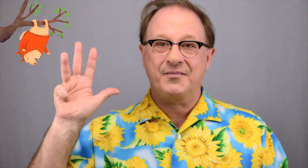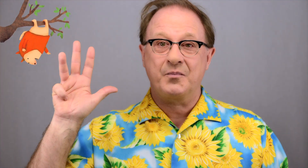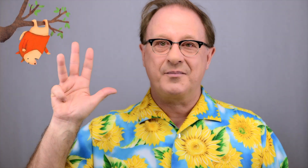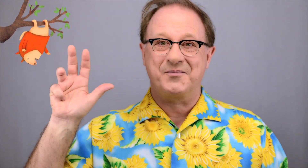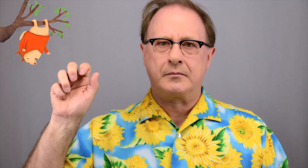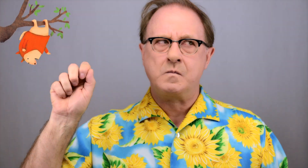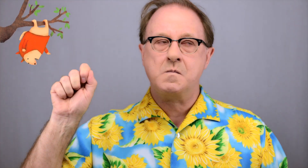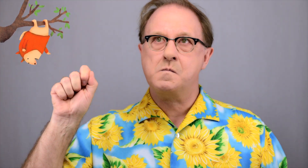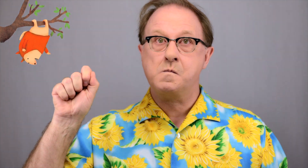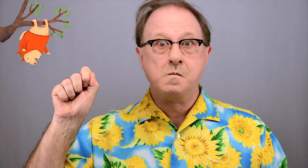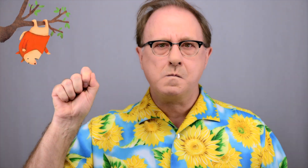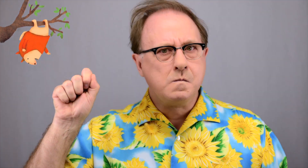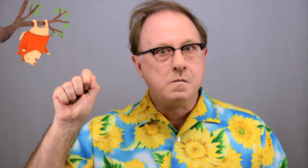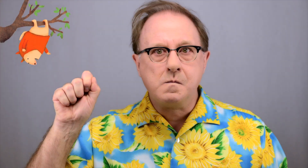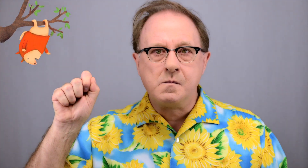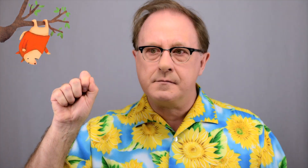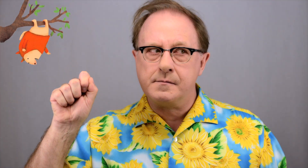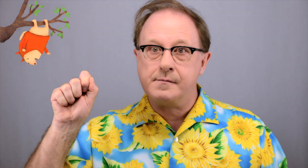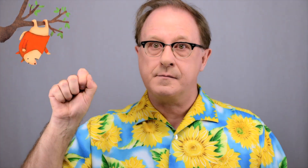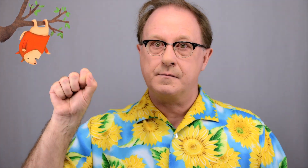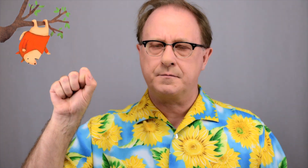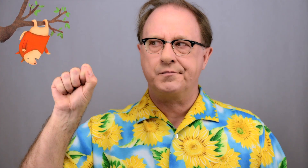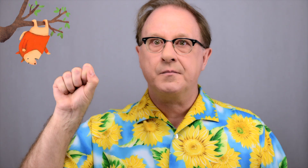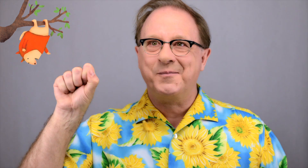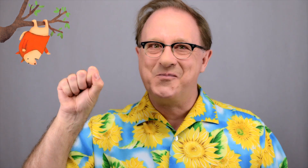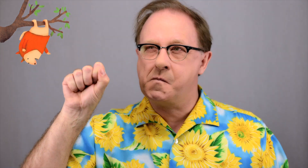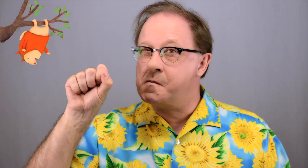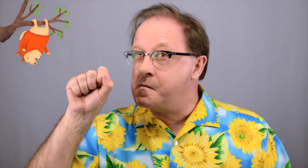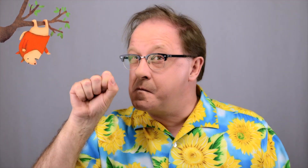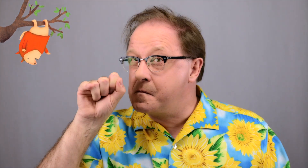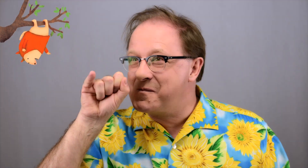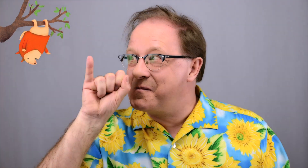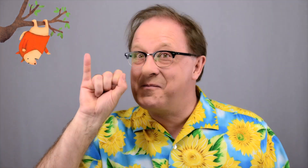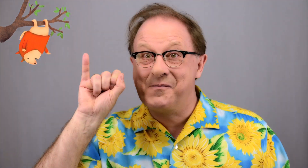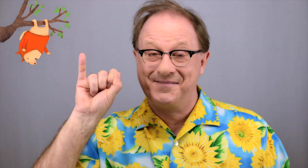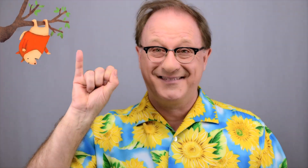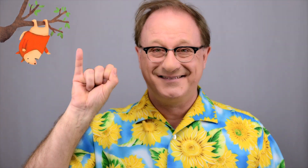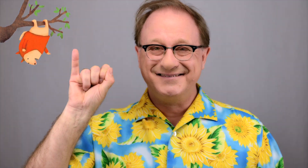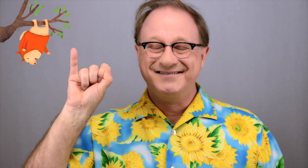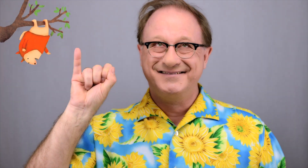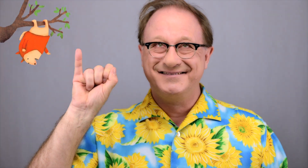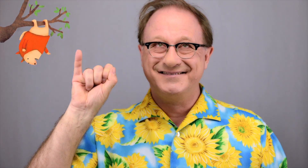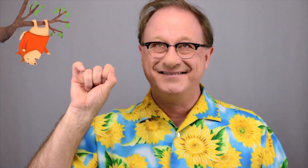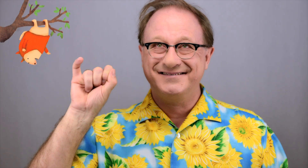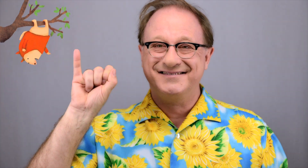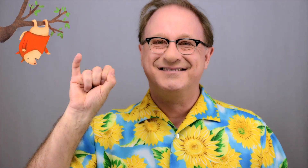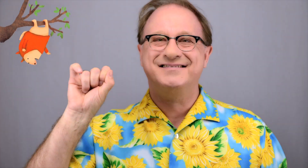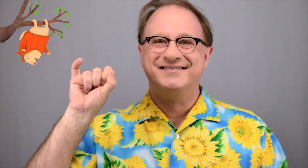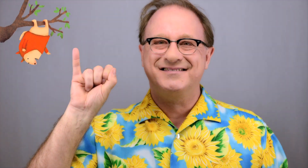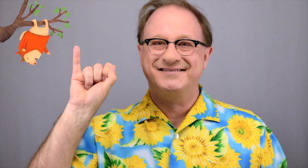Et moi le tout petit Devinez où je suis Devinez où je suis Moi le tout